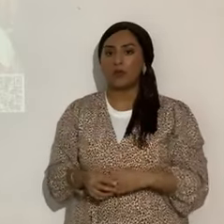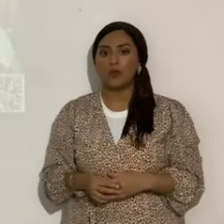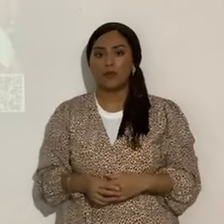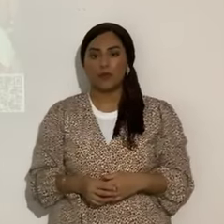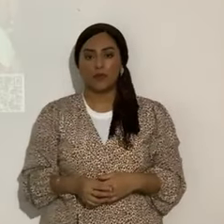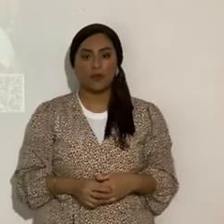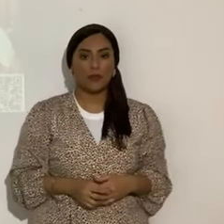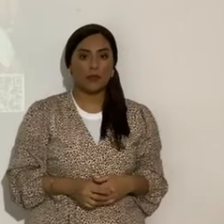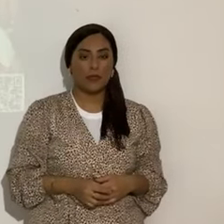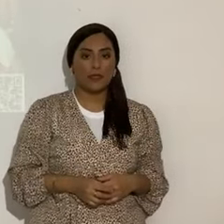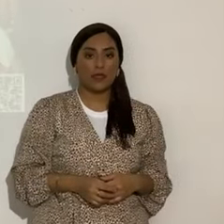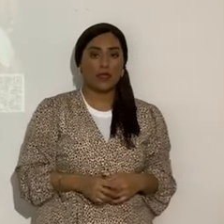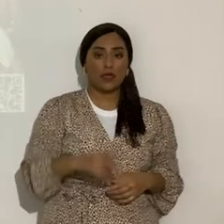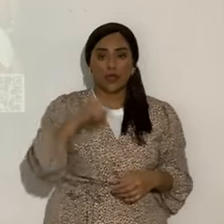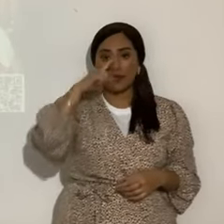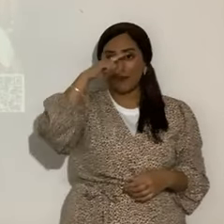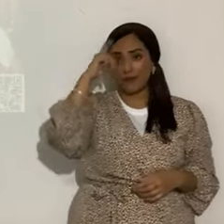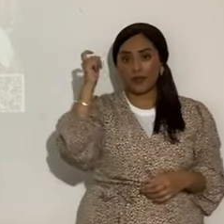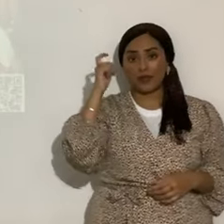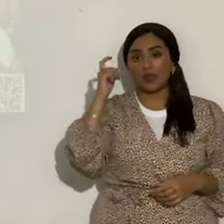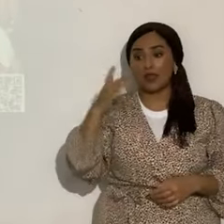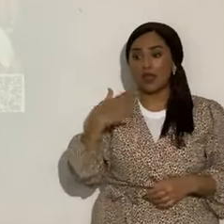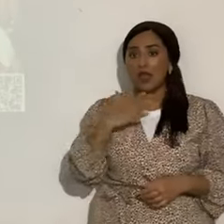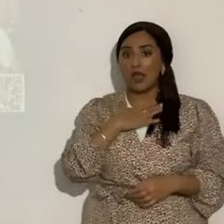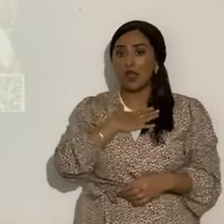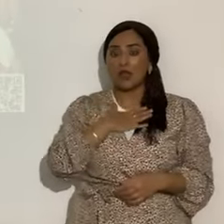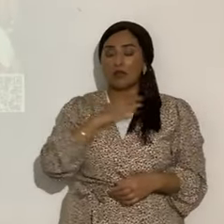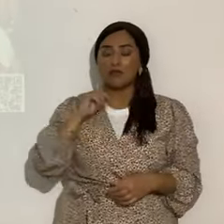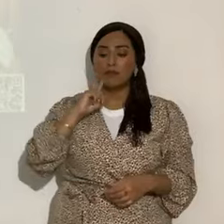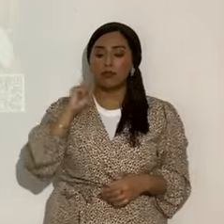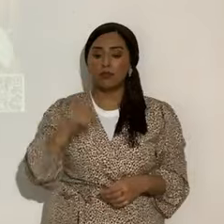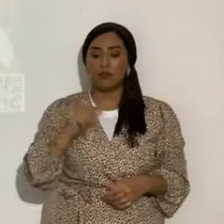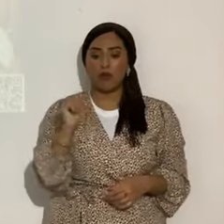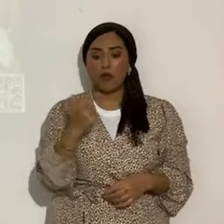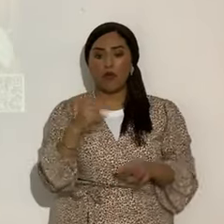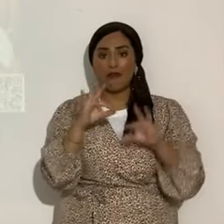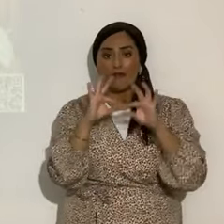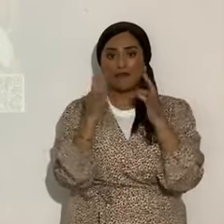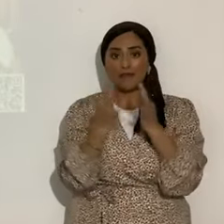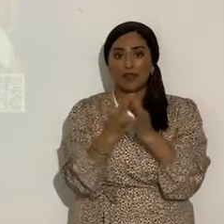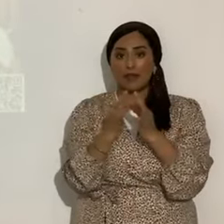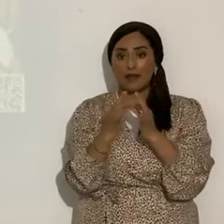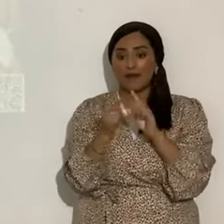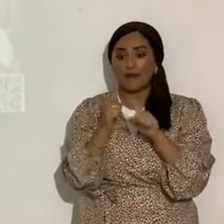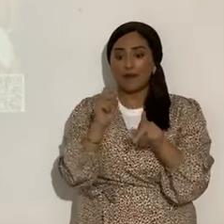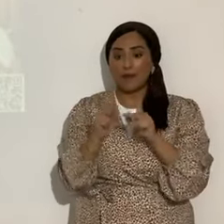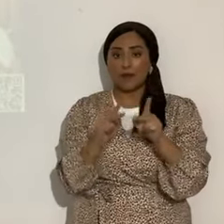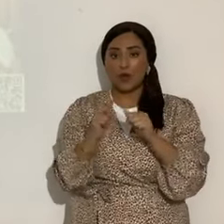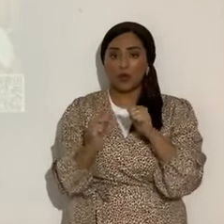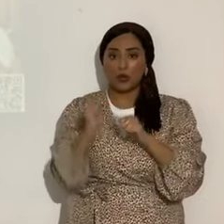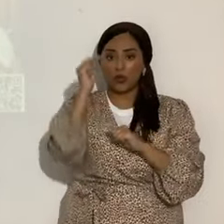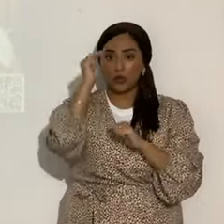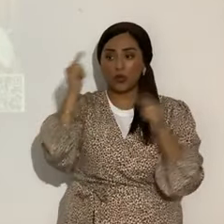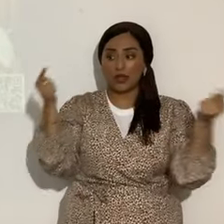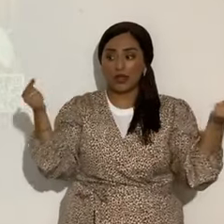porque el 15, porque es aquí que yo convoco a todas las familias de los reinos del norte, dice Yahweh, y vendrán, y